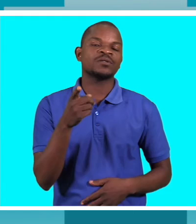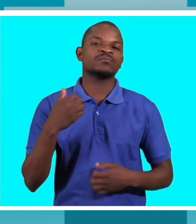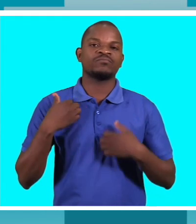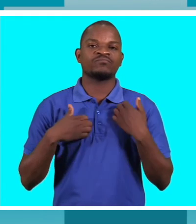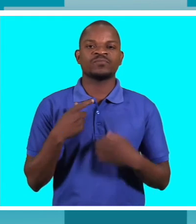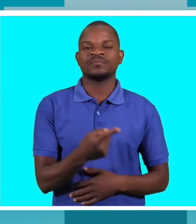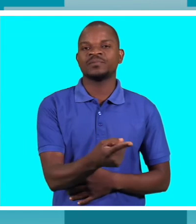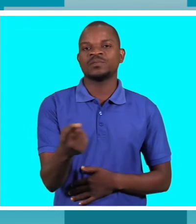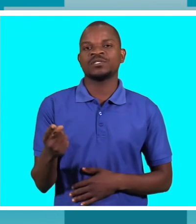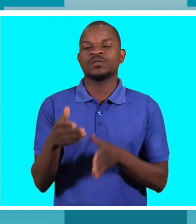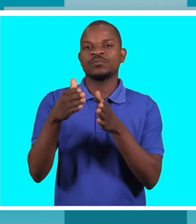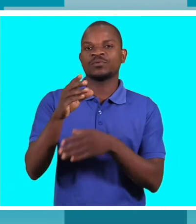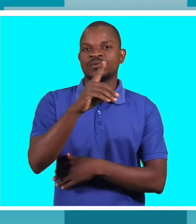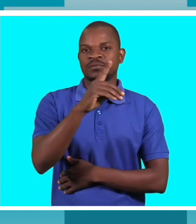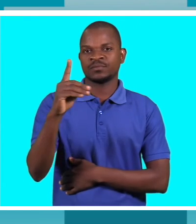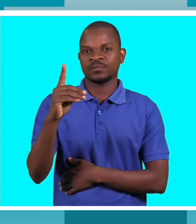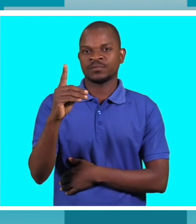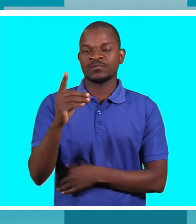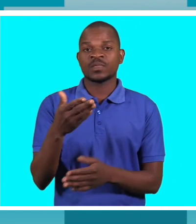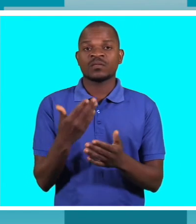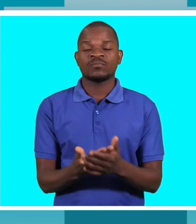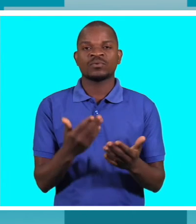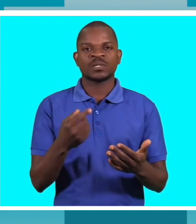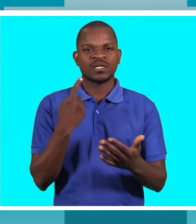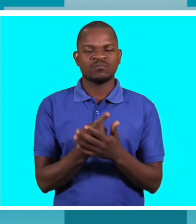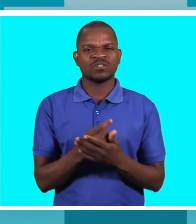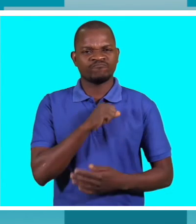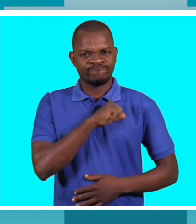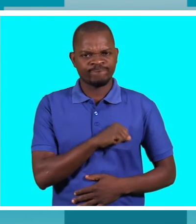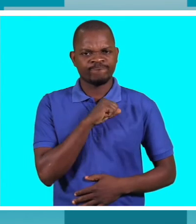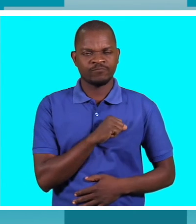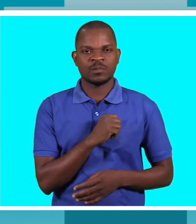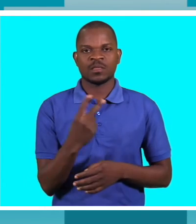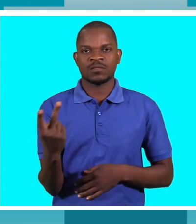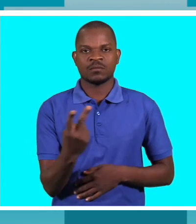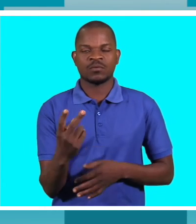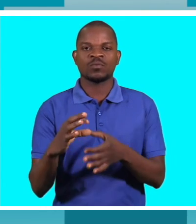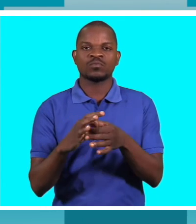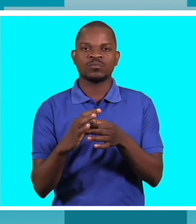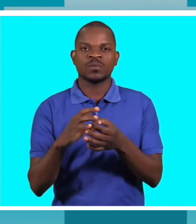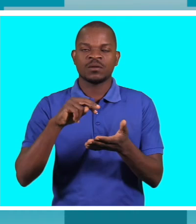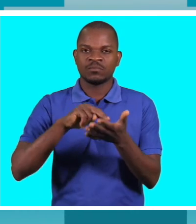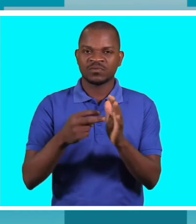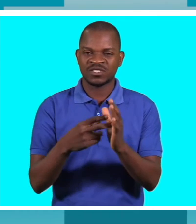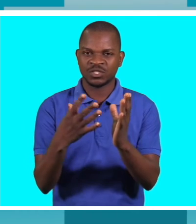eles têm então é preciso que o esforço seja um coordenado haja planificação conjunta